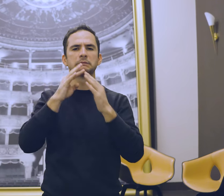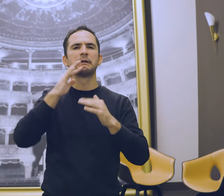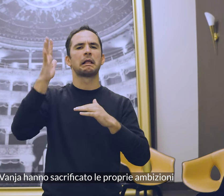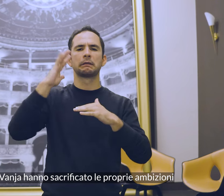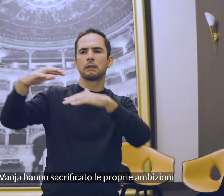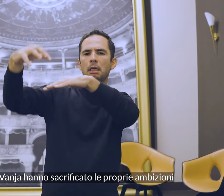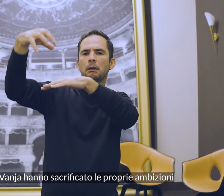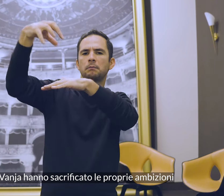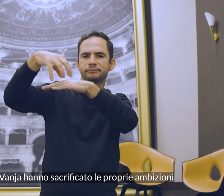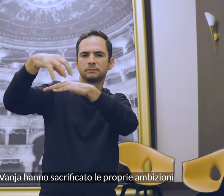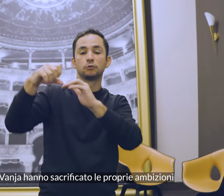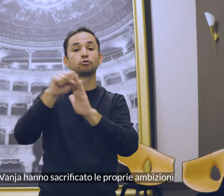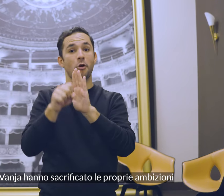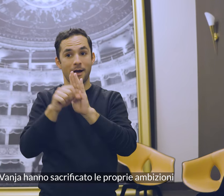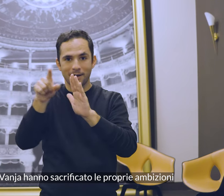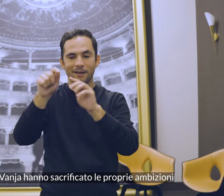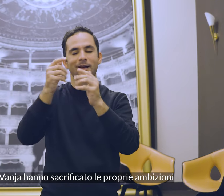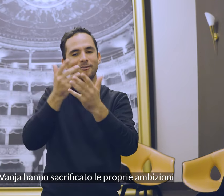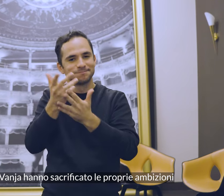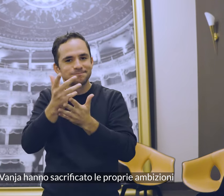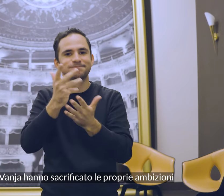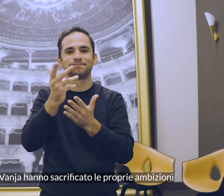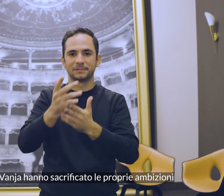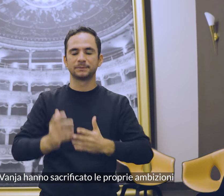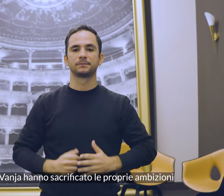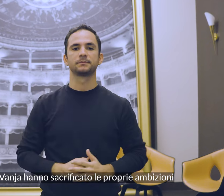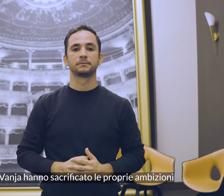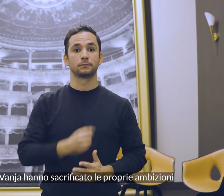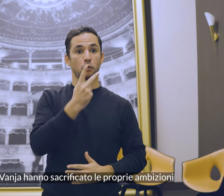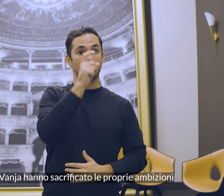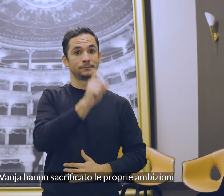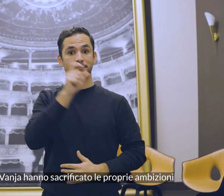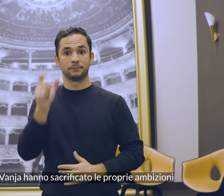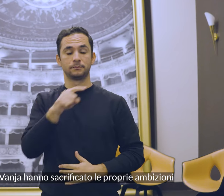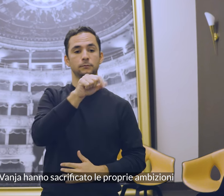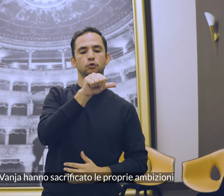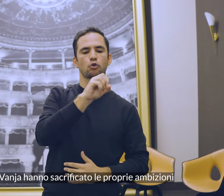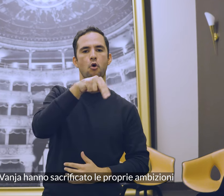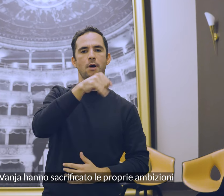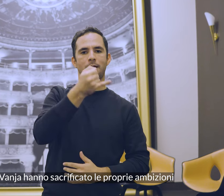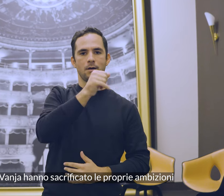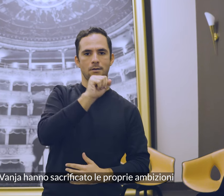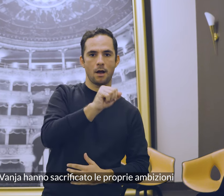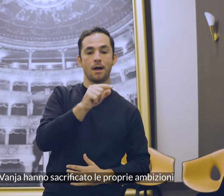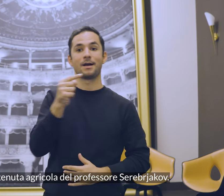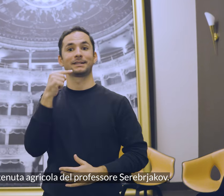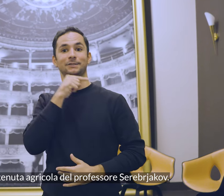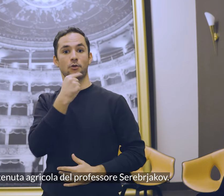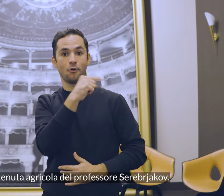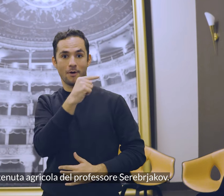Sonia e suo zio Vania hanno sacrificato le proprie ambizioni per